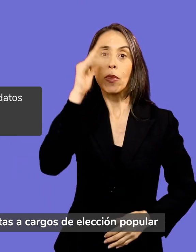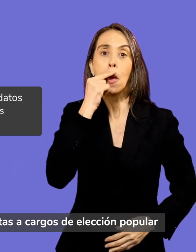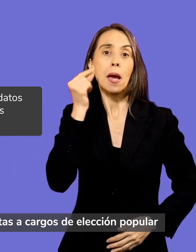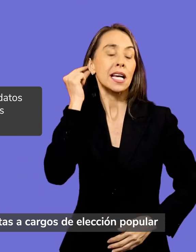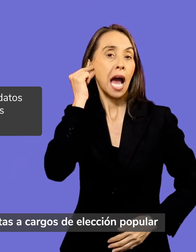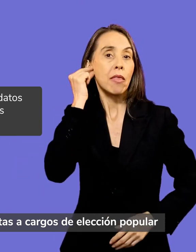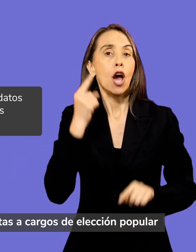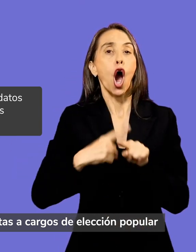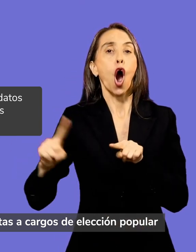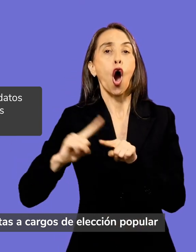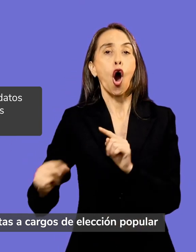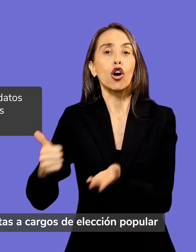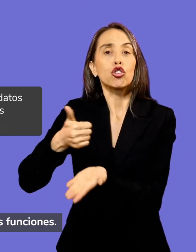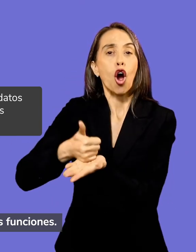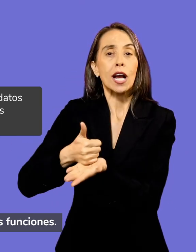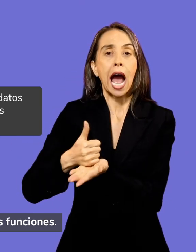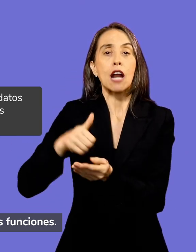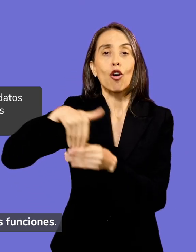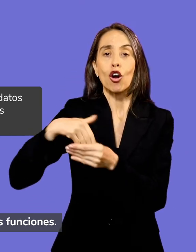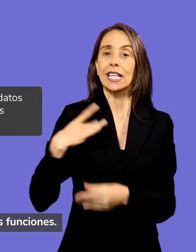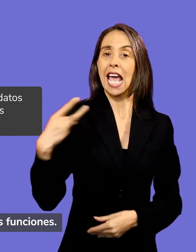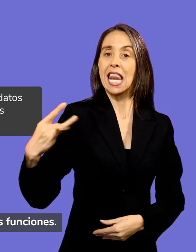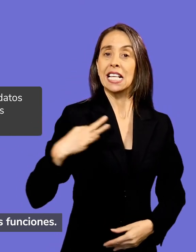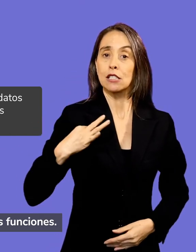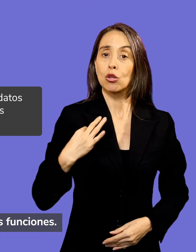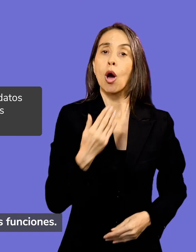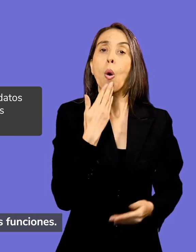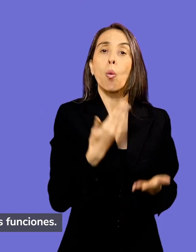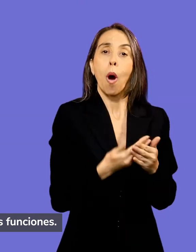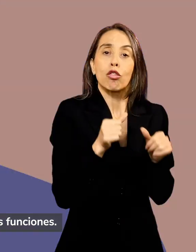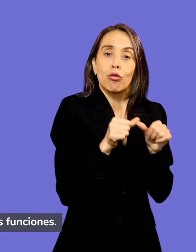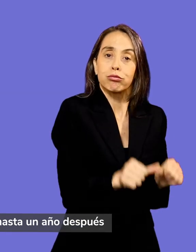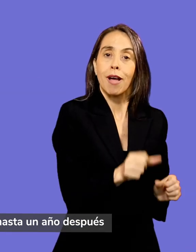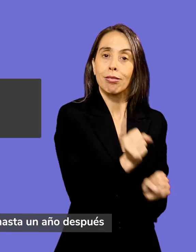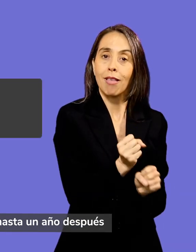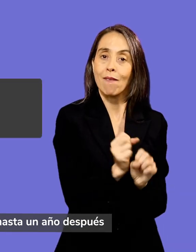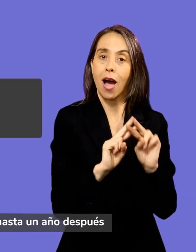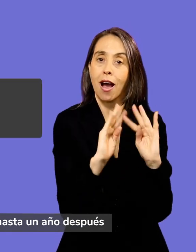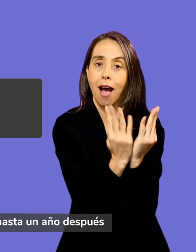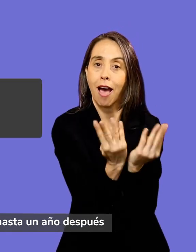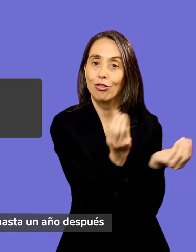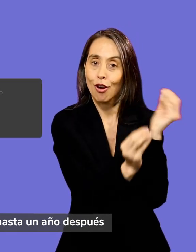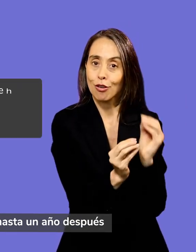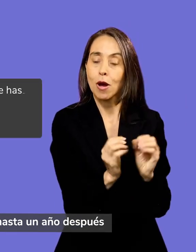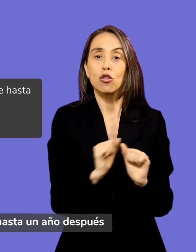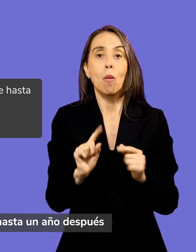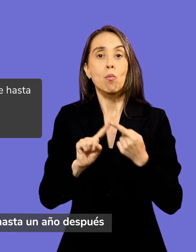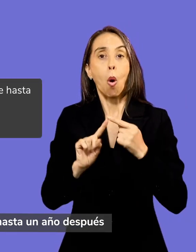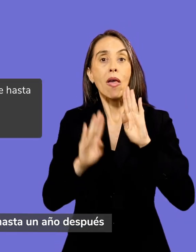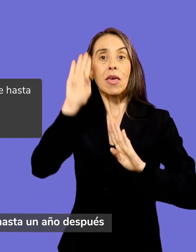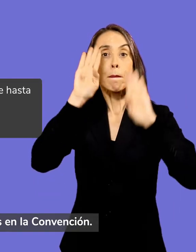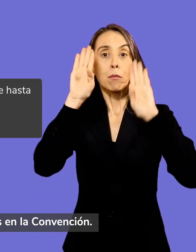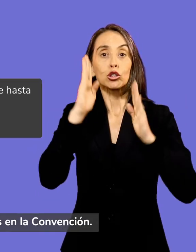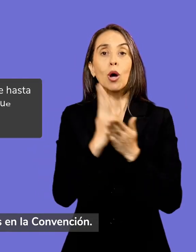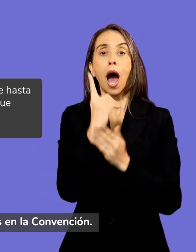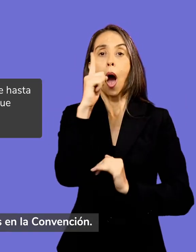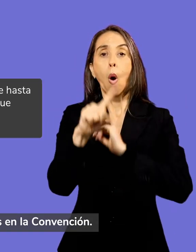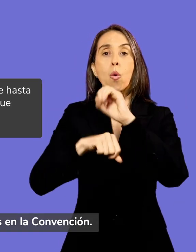a cargos de elección popular mientras ejercen sus funciones. Tampoco podrán postularse hasta un año después de que cesen en sus